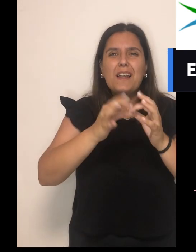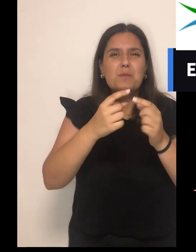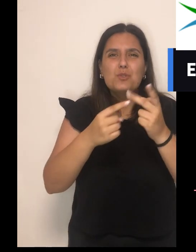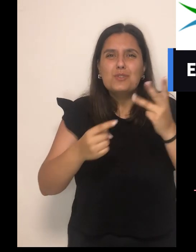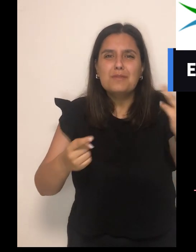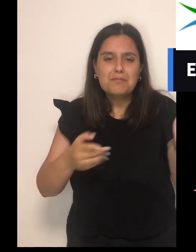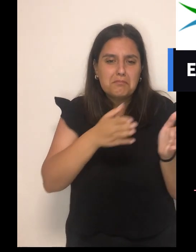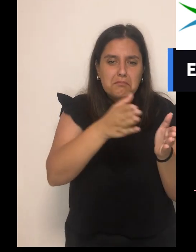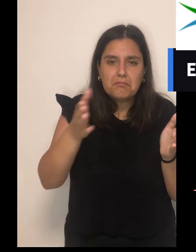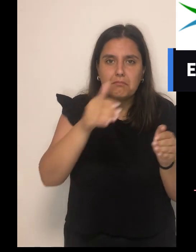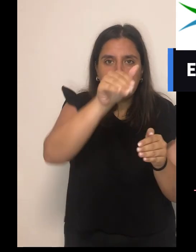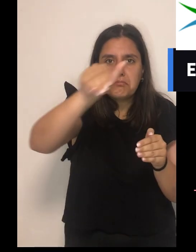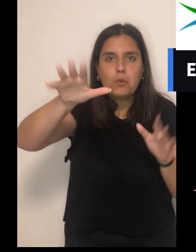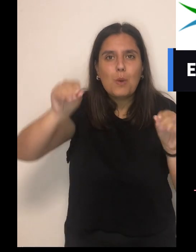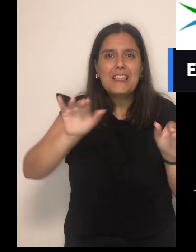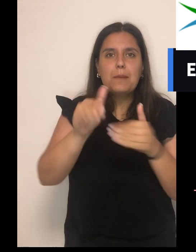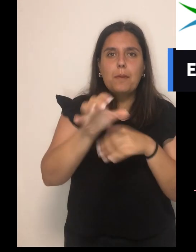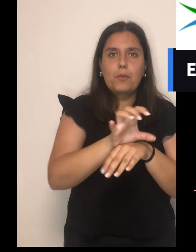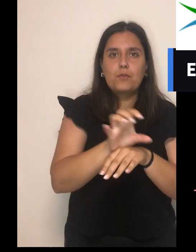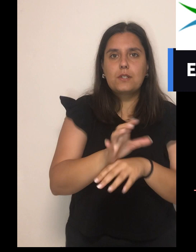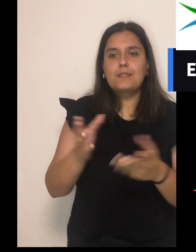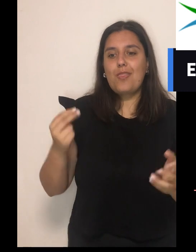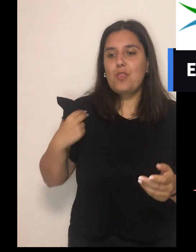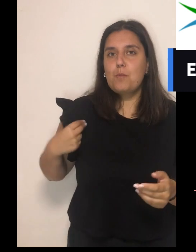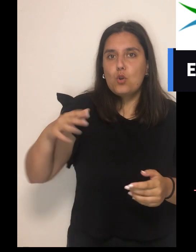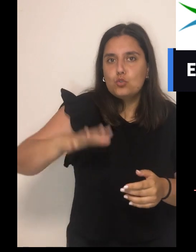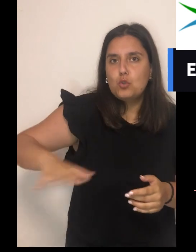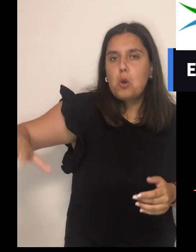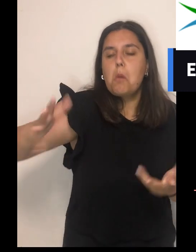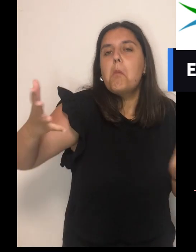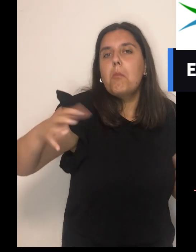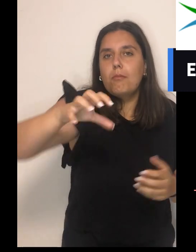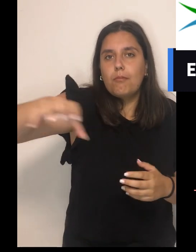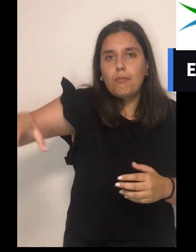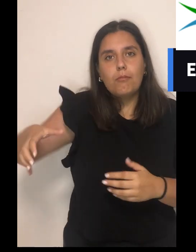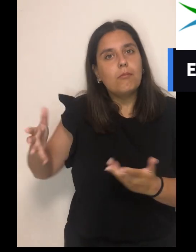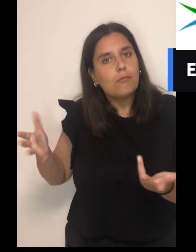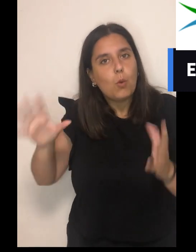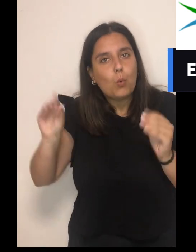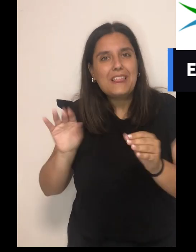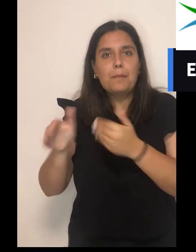οργανισμών, τμήματα πληροφορικής των δομών του δημοσίου τομέα.